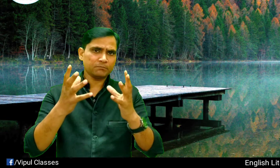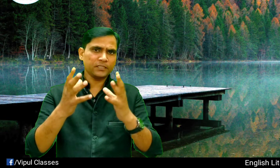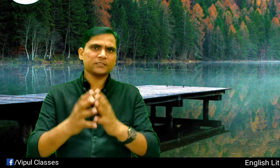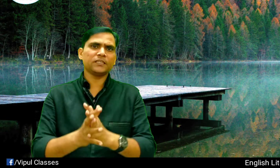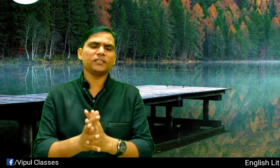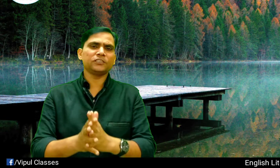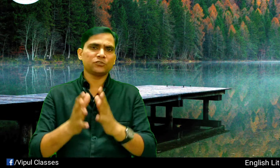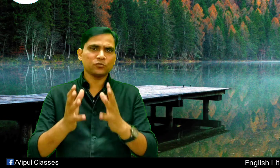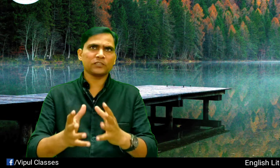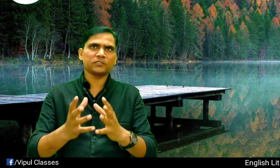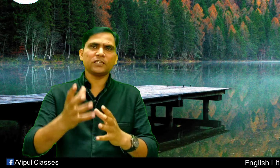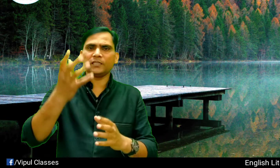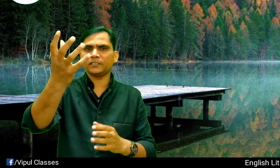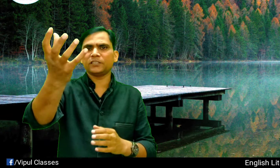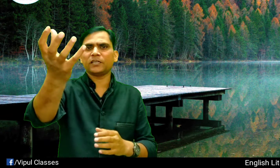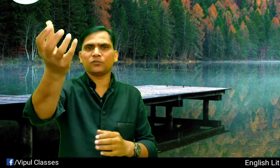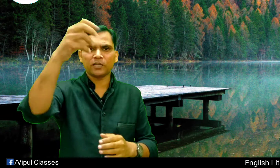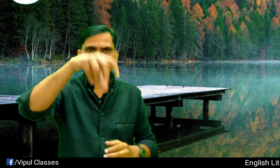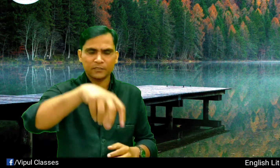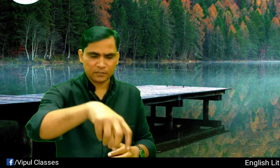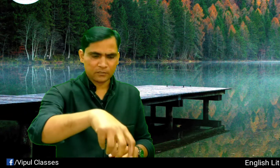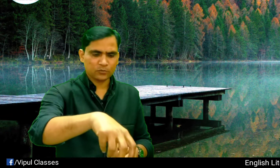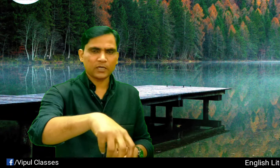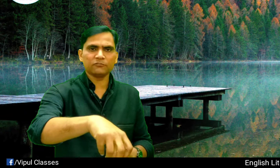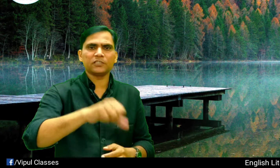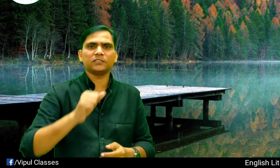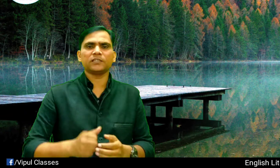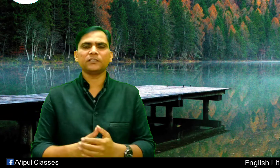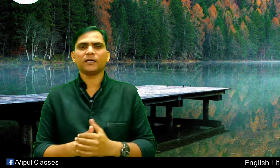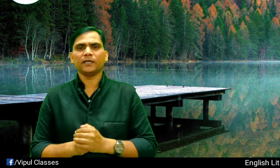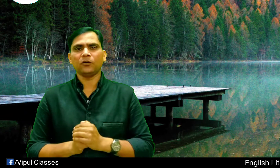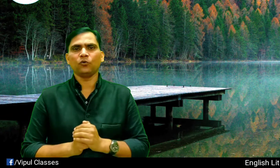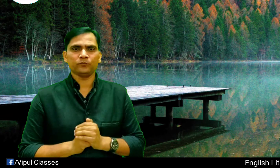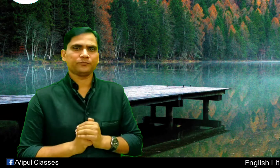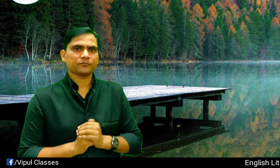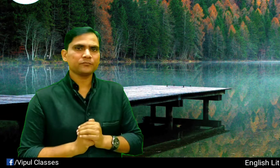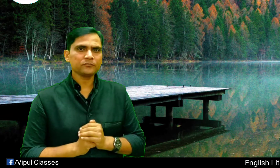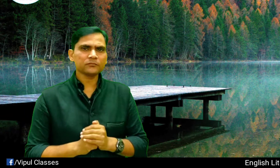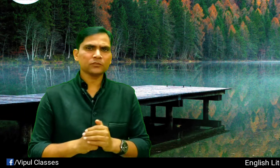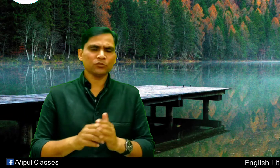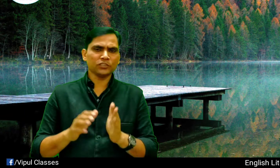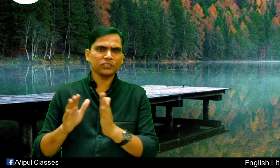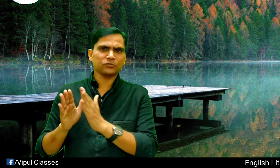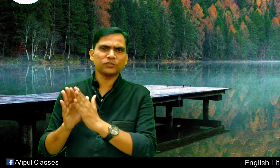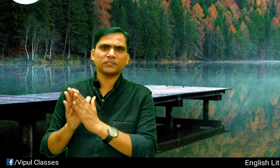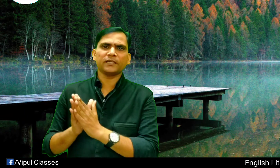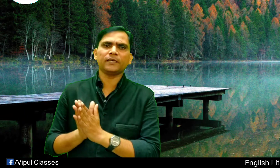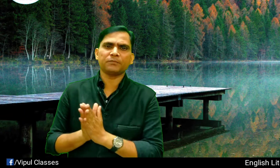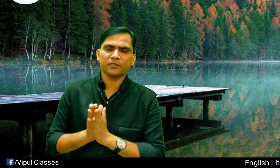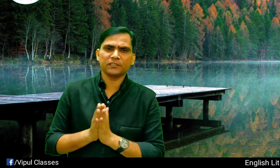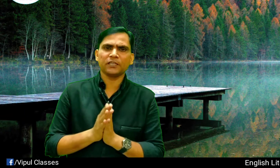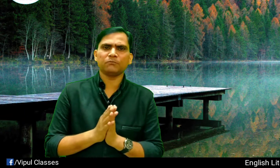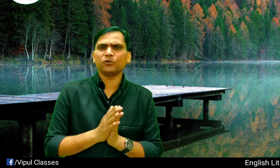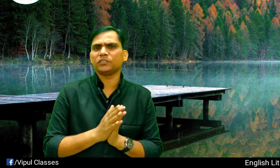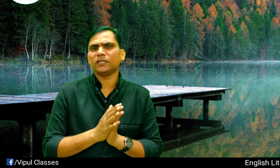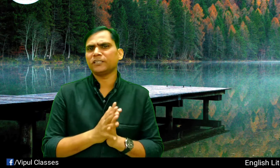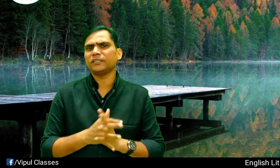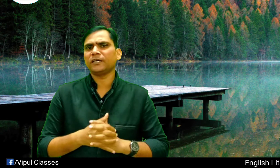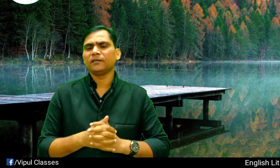के place से यानि स्वर्ग से एक जगह को यहां पर आवतरित कर दिया गया हो तो इतनी सुंदर जगह है प्रकरती का बहुत ही आनद है